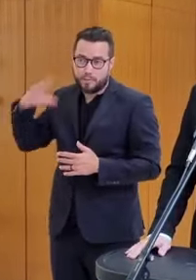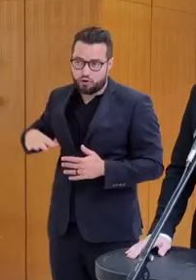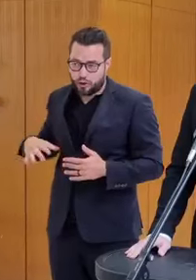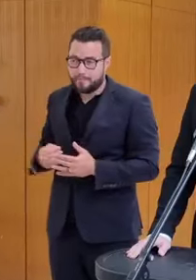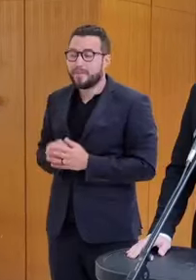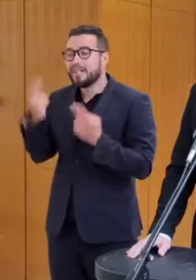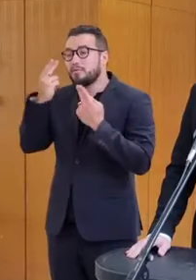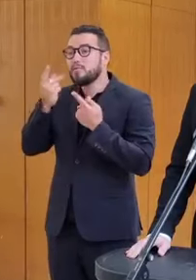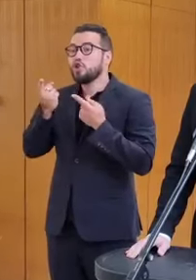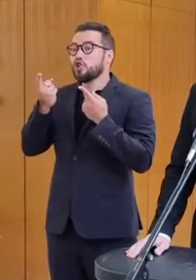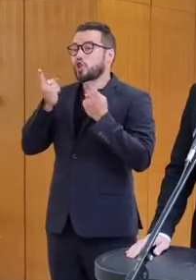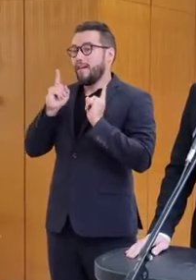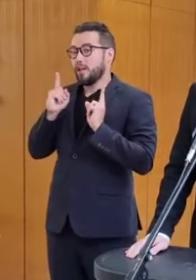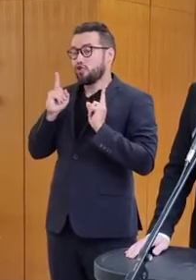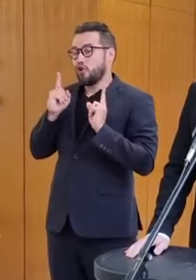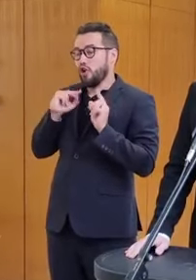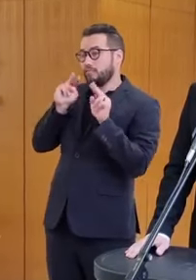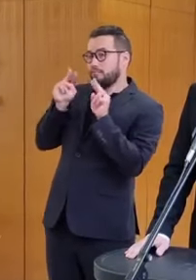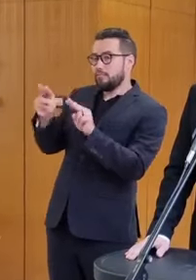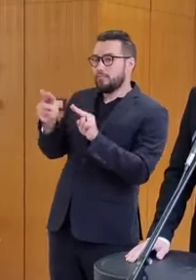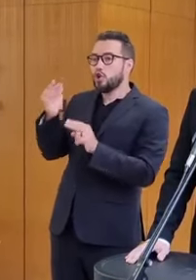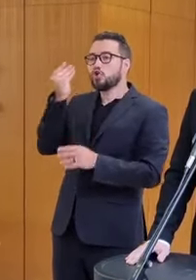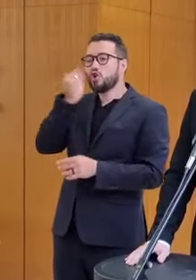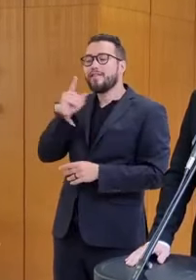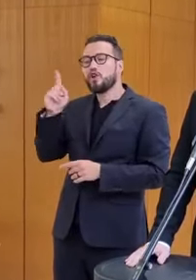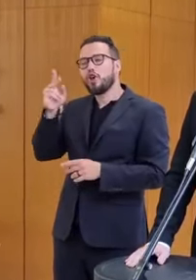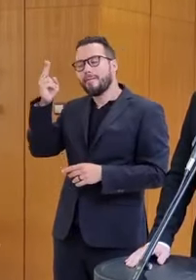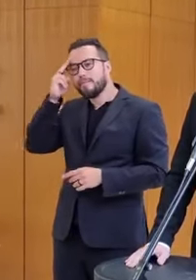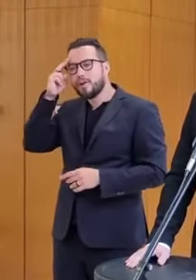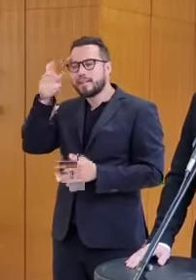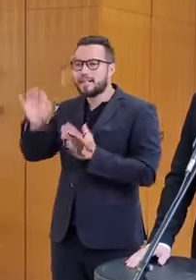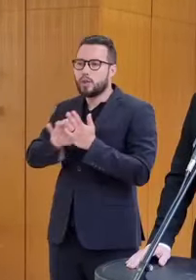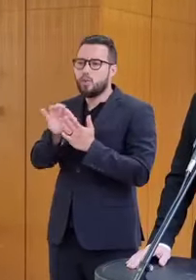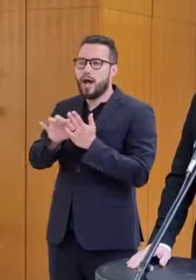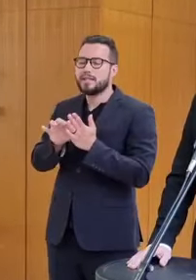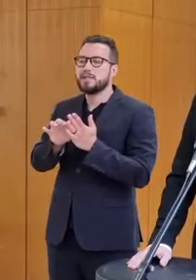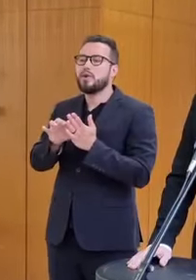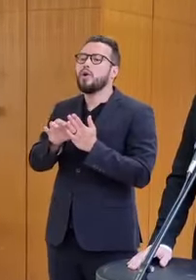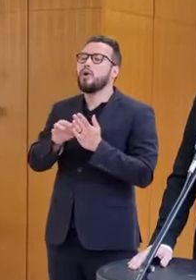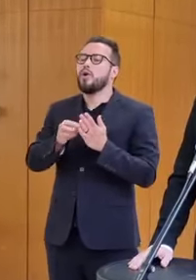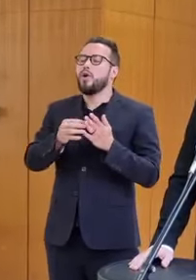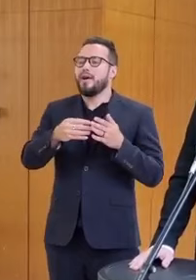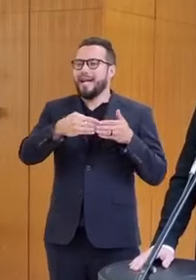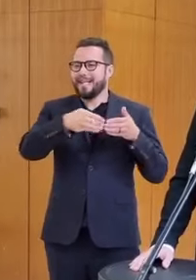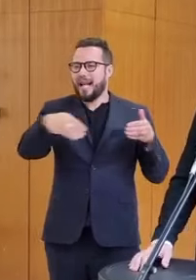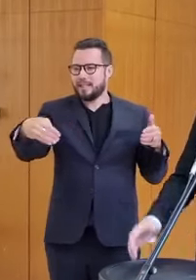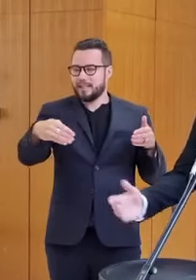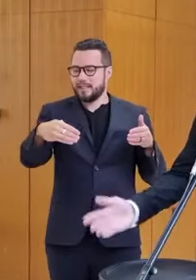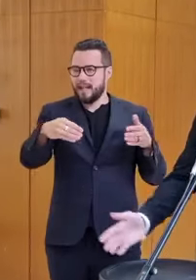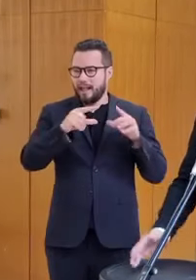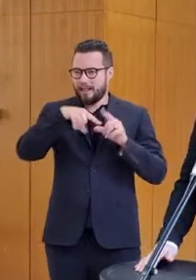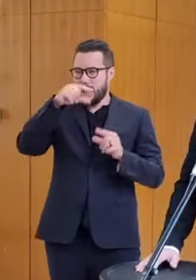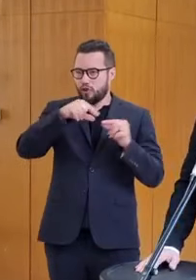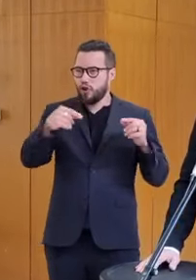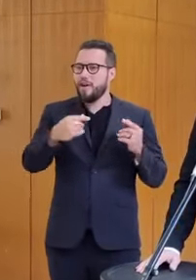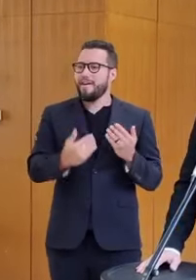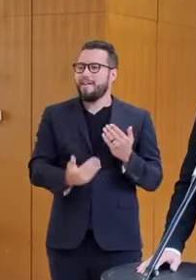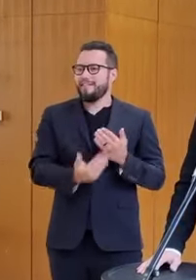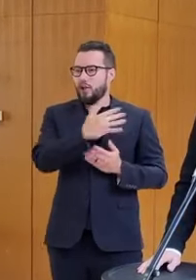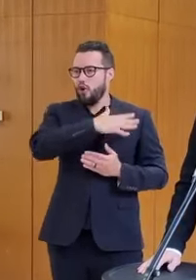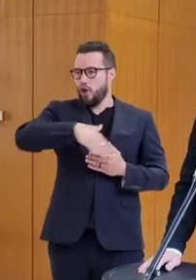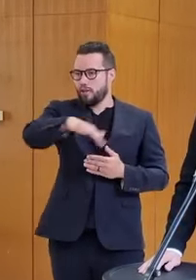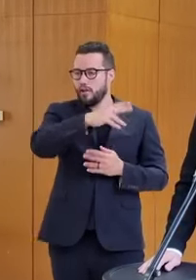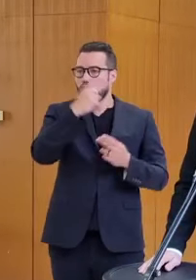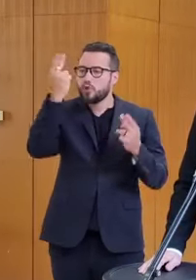bolo fajn, keby to bol človek, ktorý pozná situáciu na východnej hranici NATO, ktorý je oboznámený so situáciou na